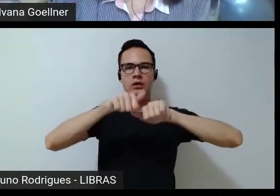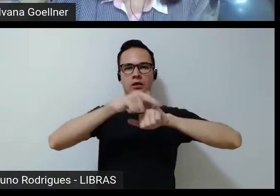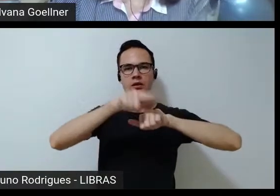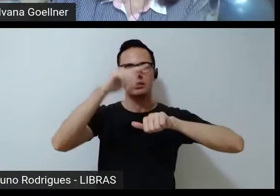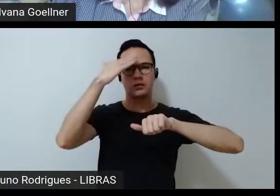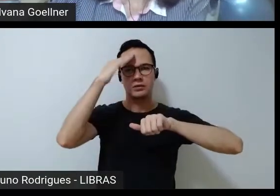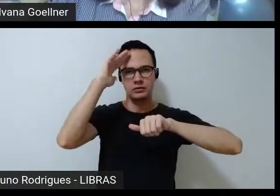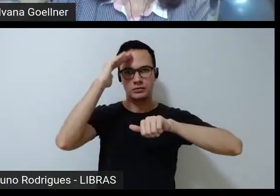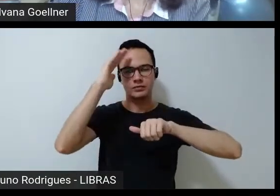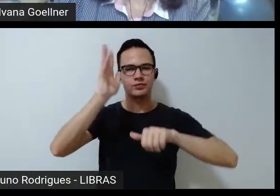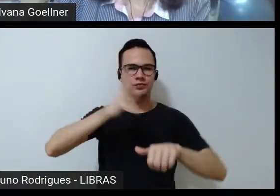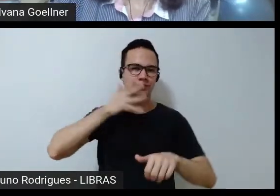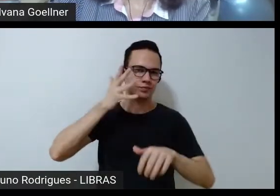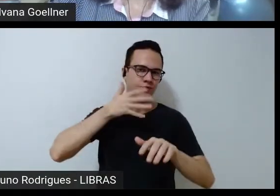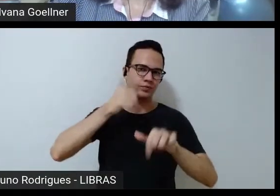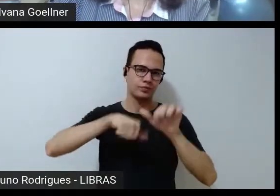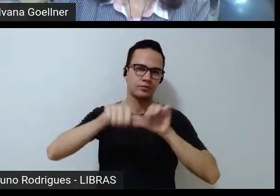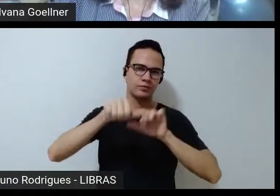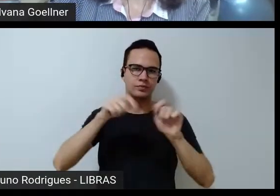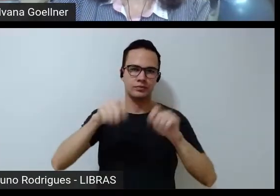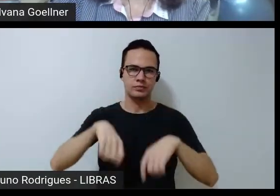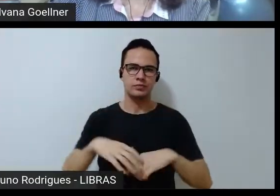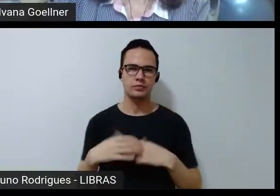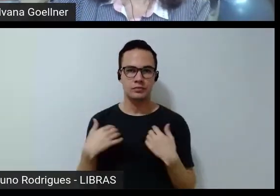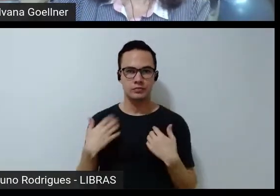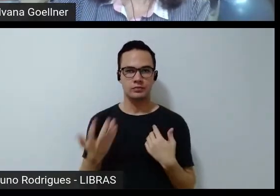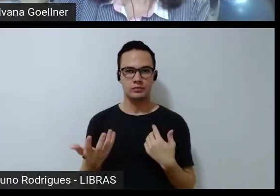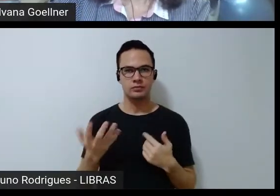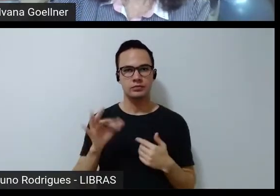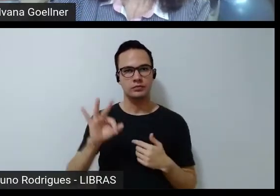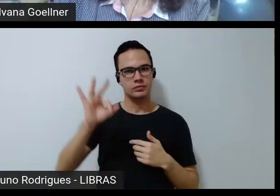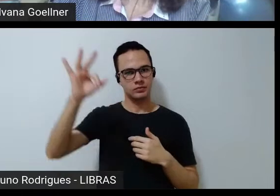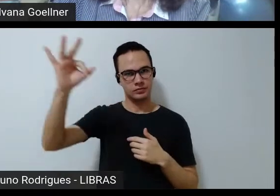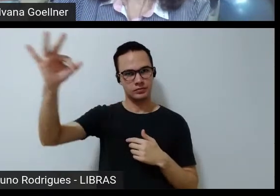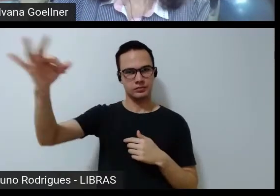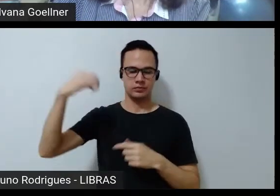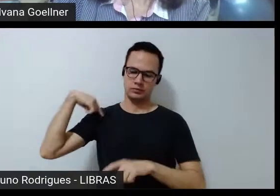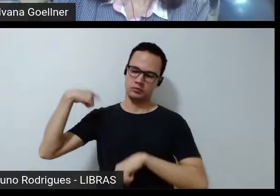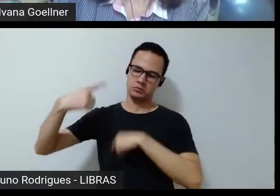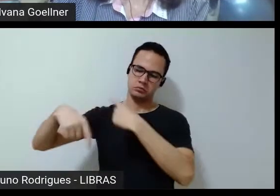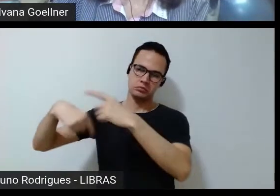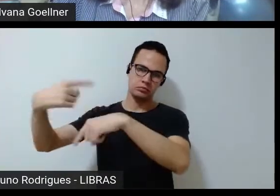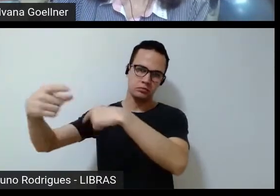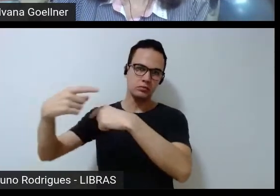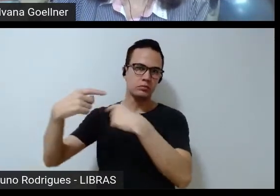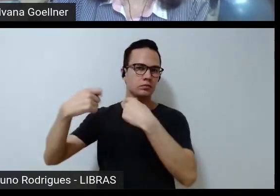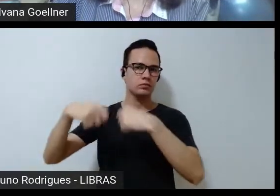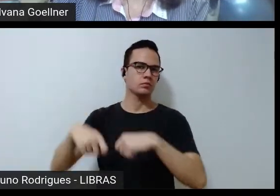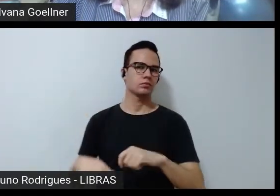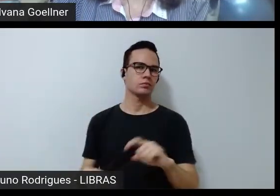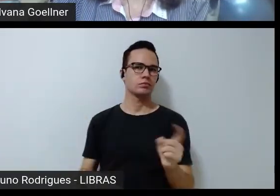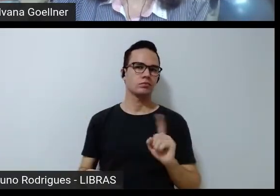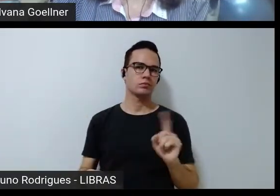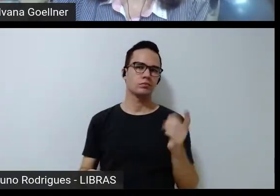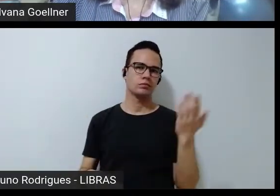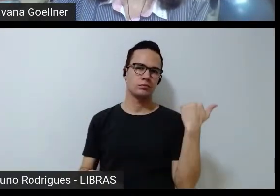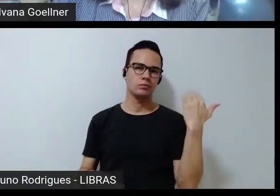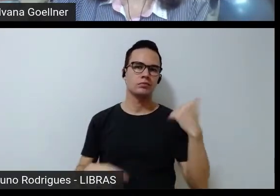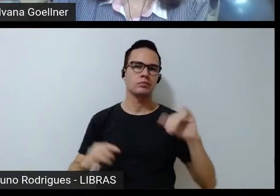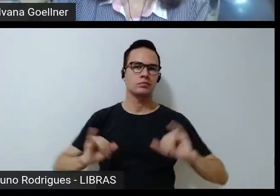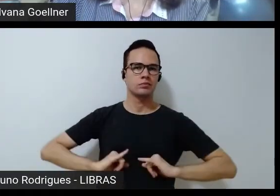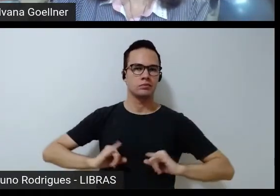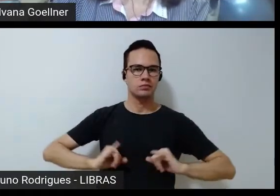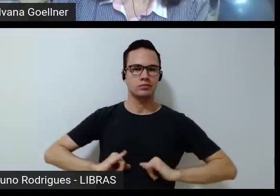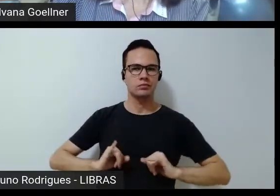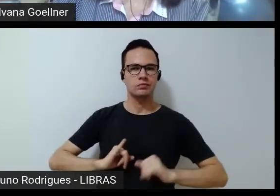e o discurso e espero que as futuras gerações não tenham que passar por aquilo que a gente passou em